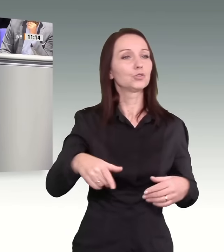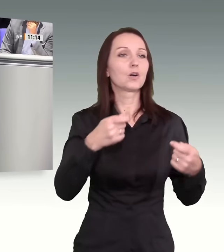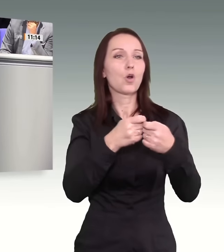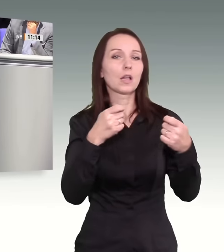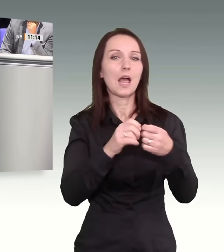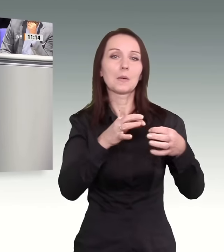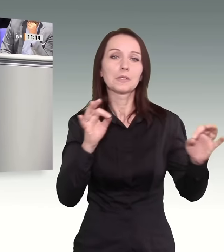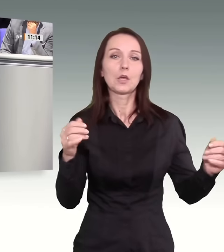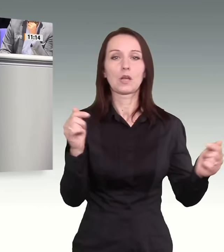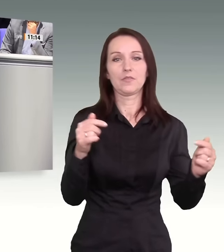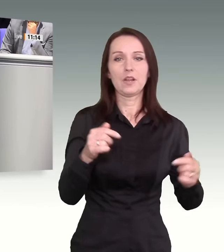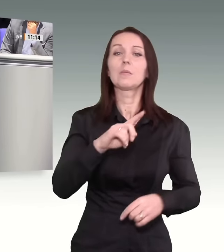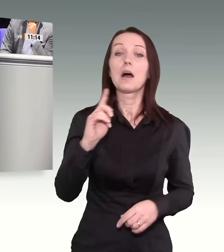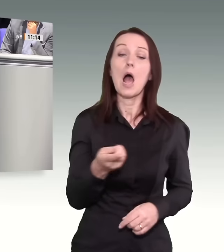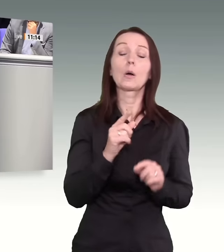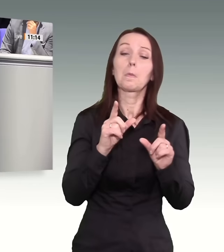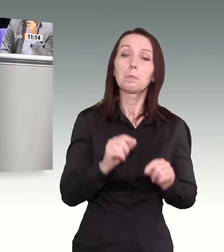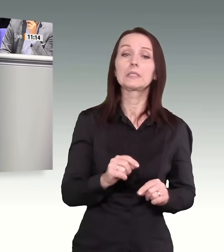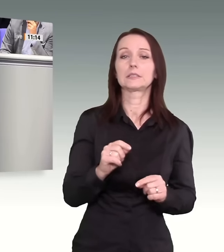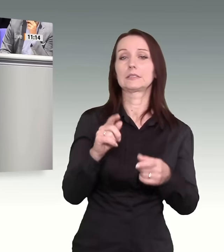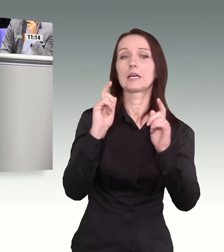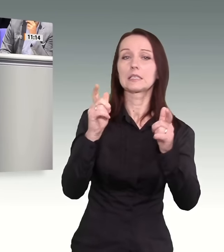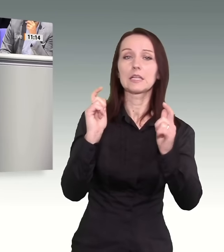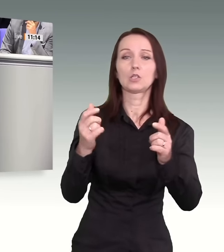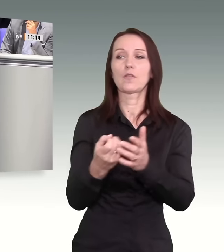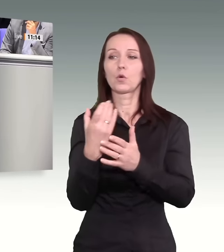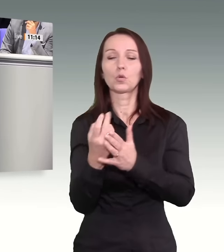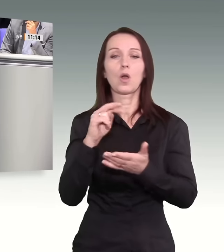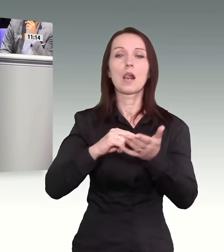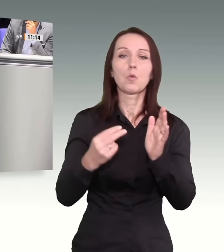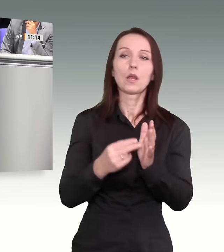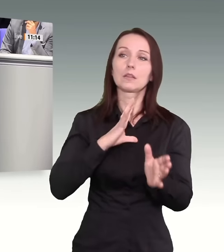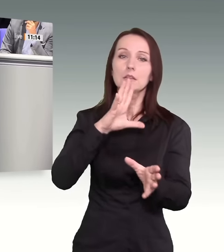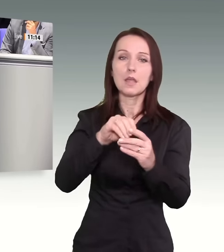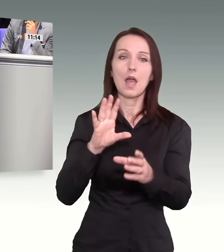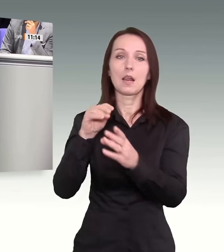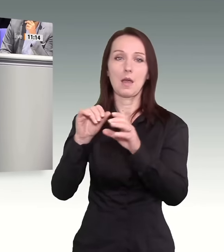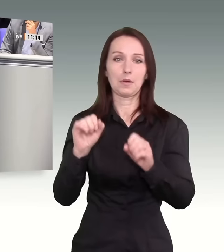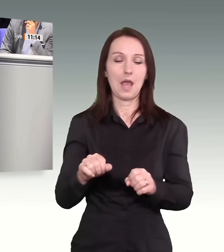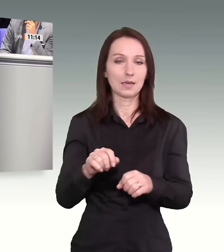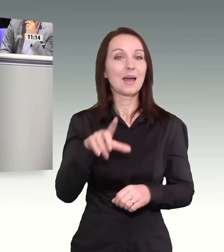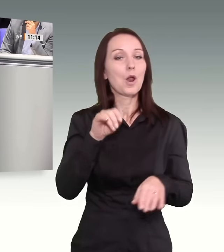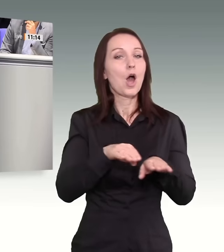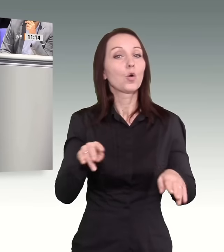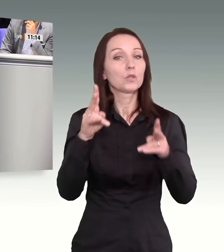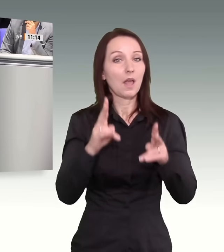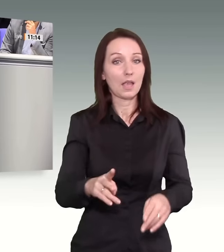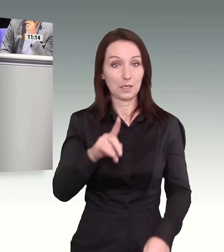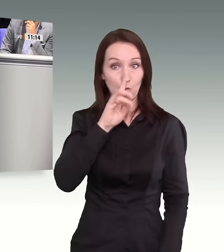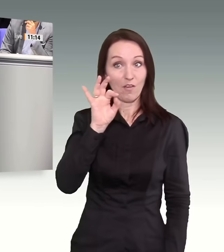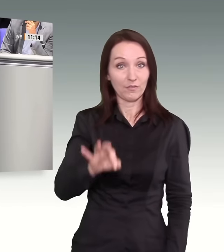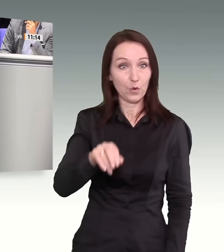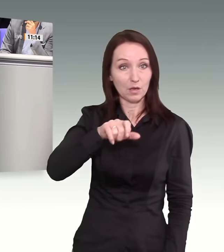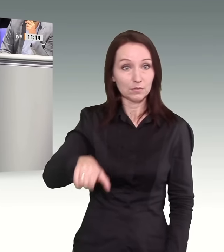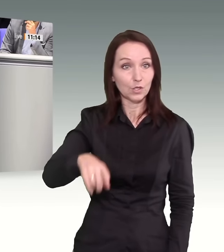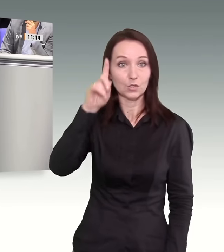am gesellschaftlichen, kulturellen und politischen Leben. Das Grundrecht steht deutschen und ausländischen Staatsangehörigen,